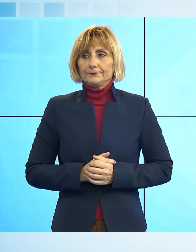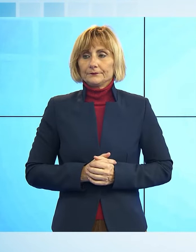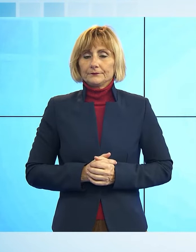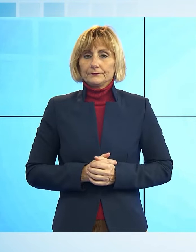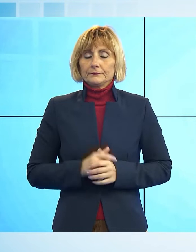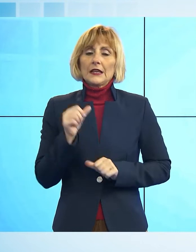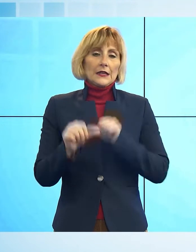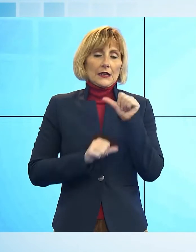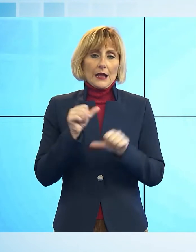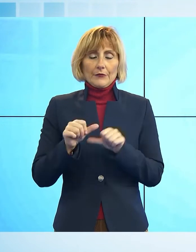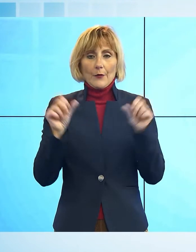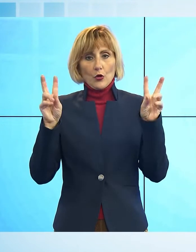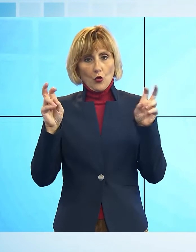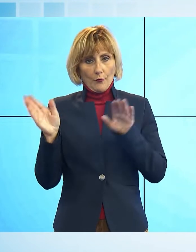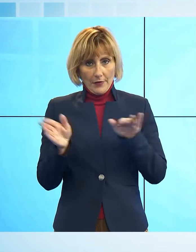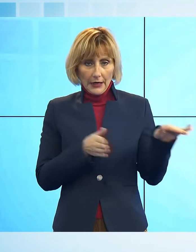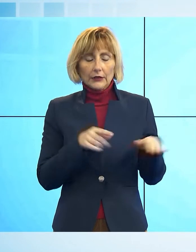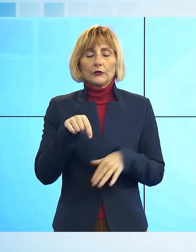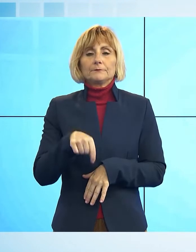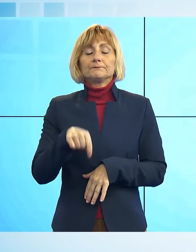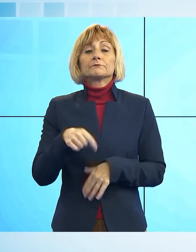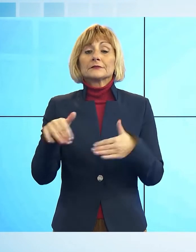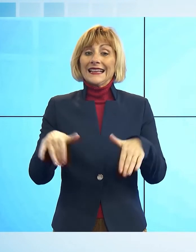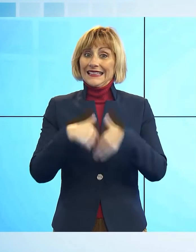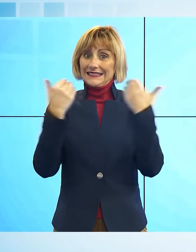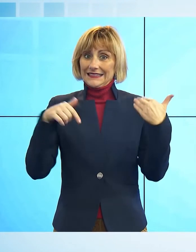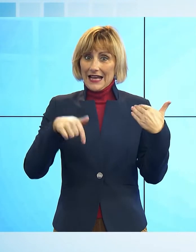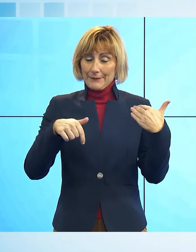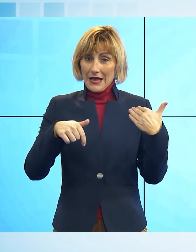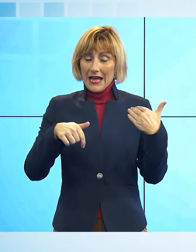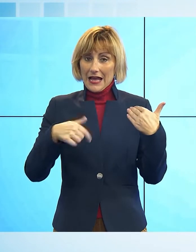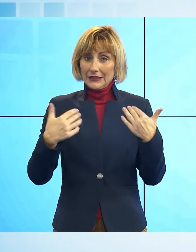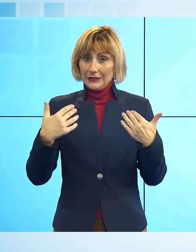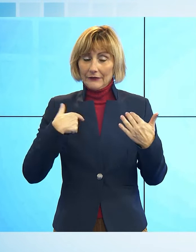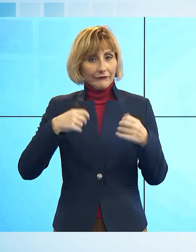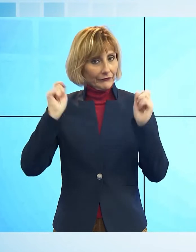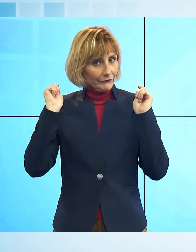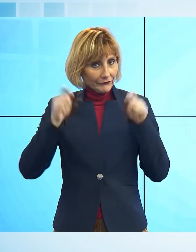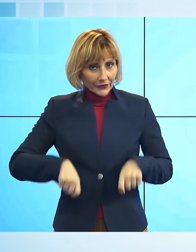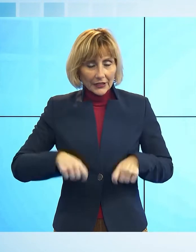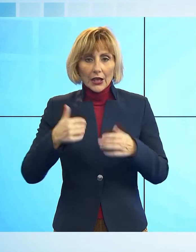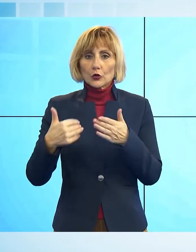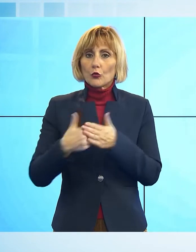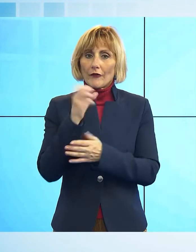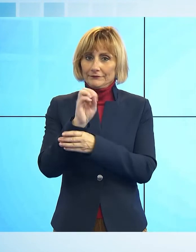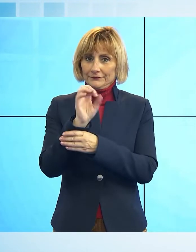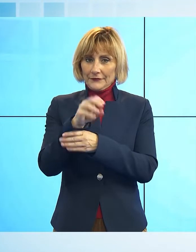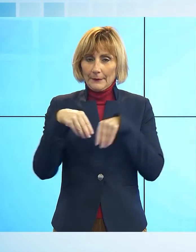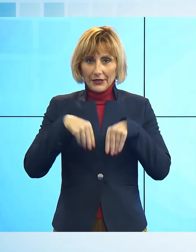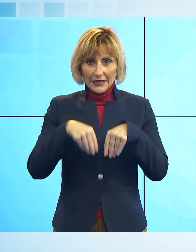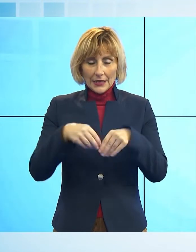Cambiamo pagina perché è appena ripartito questa mattina con una lezione finalmente nuovamente in presenza, il